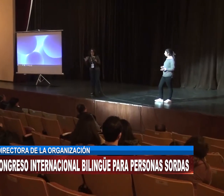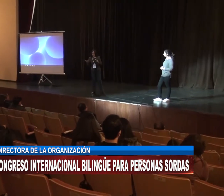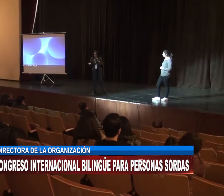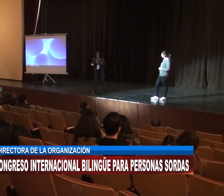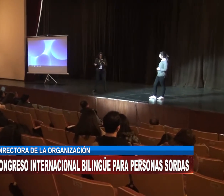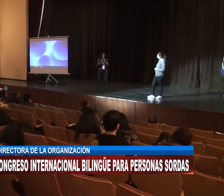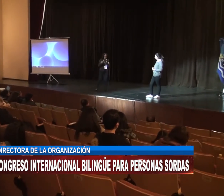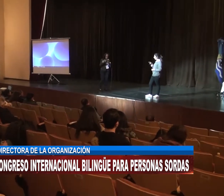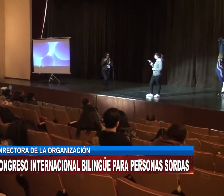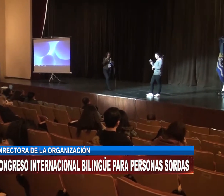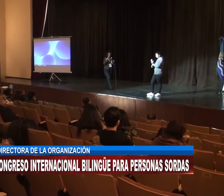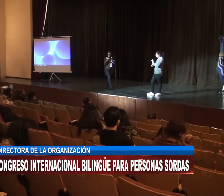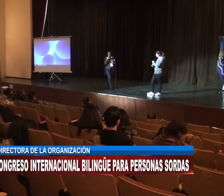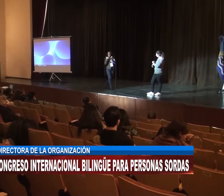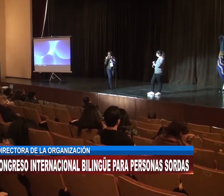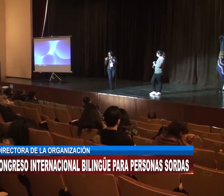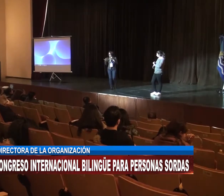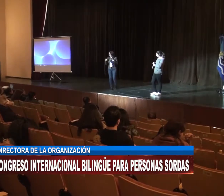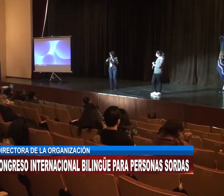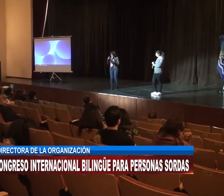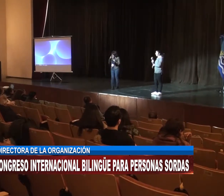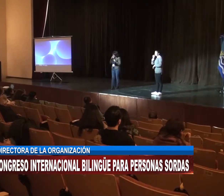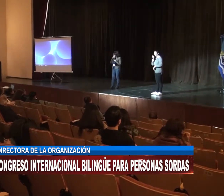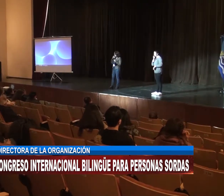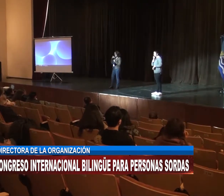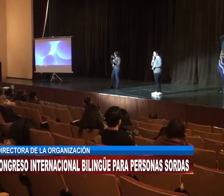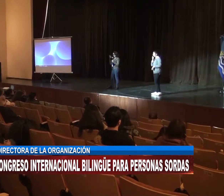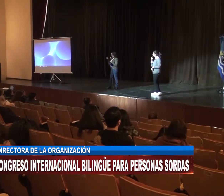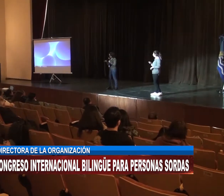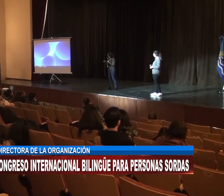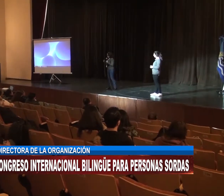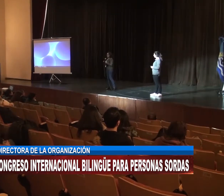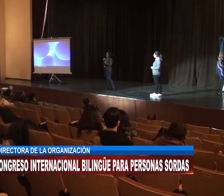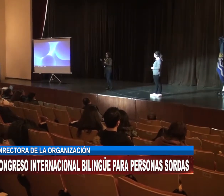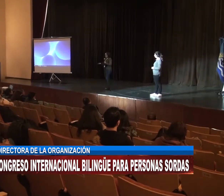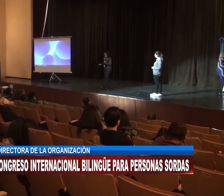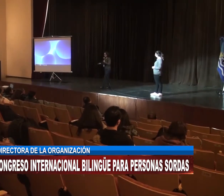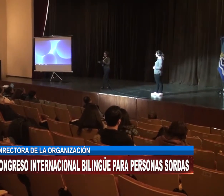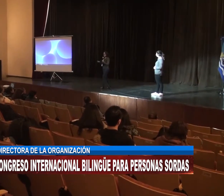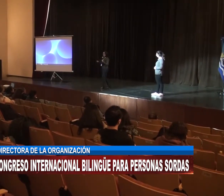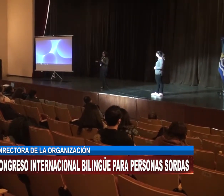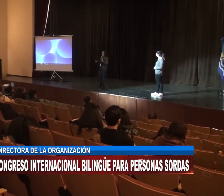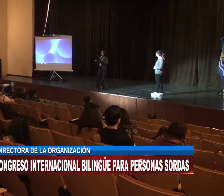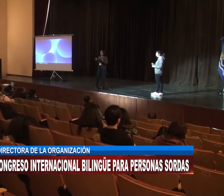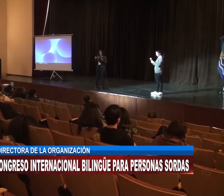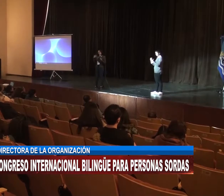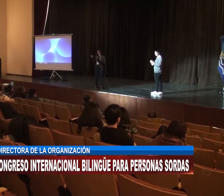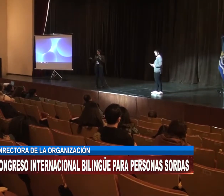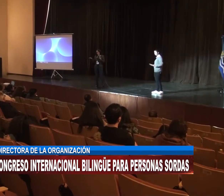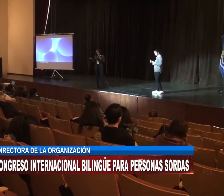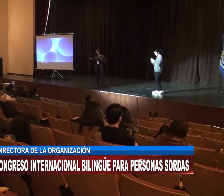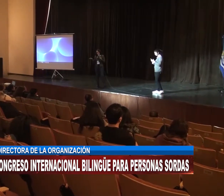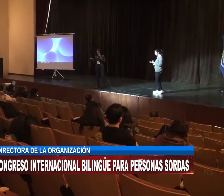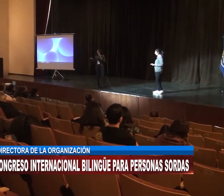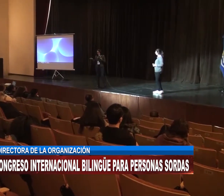libros para niños sobre construcción de oraciones simples, de simpleza compleja, y con eso el manual de gramática